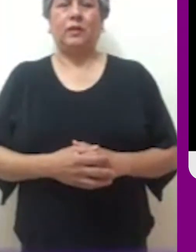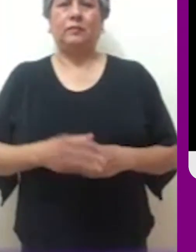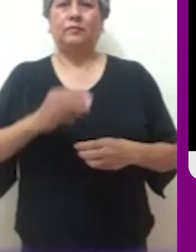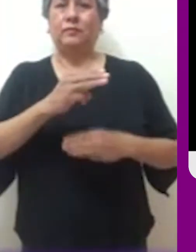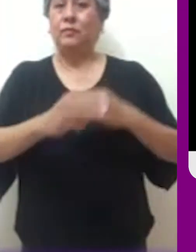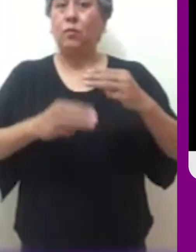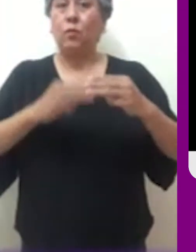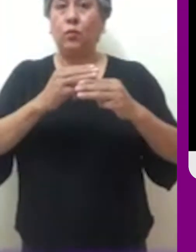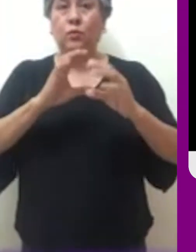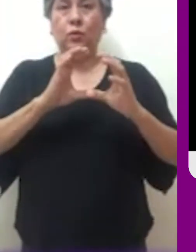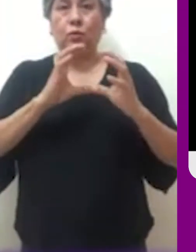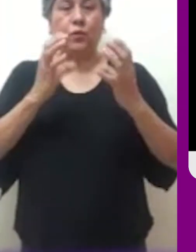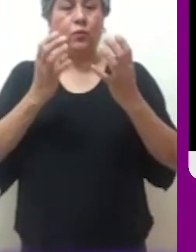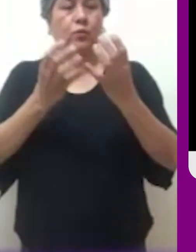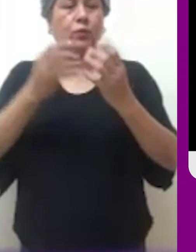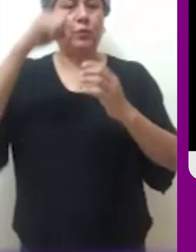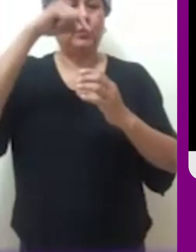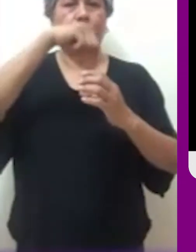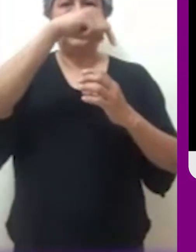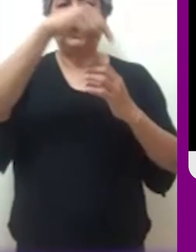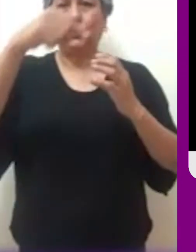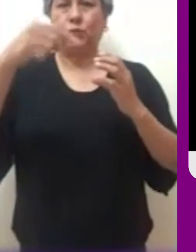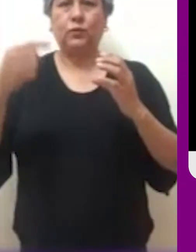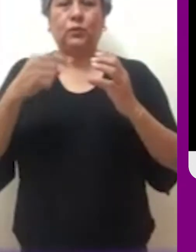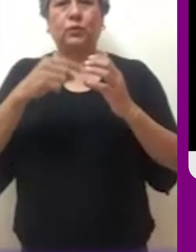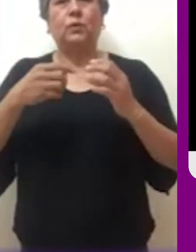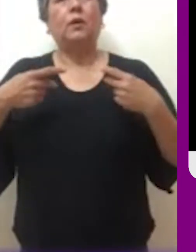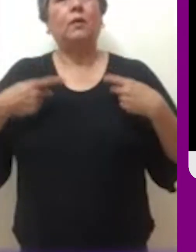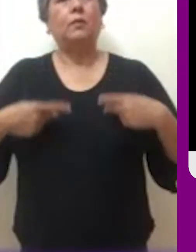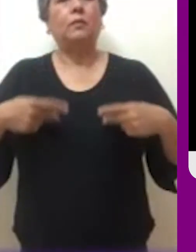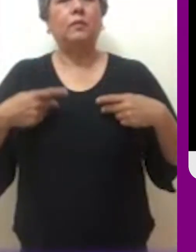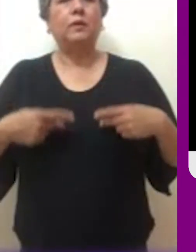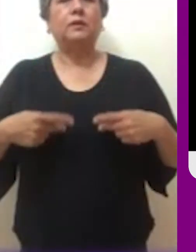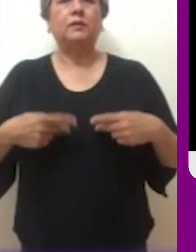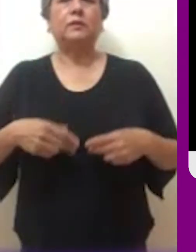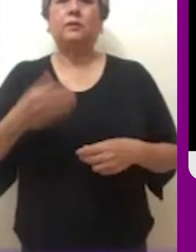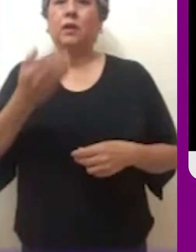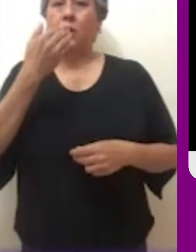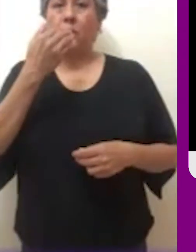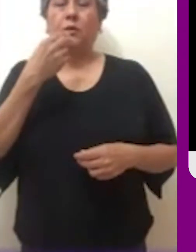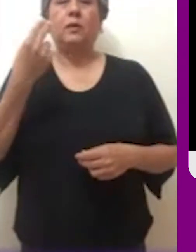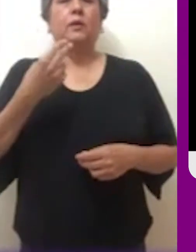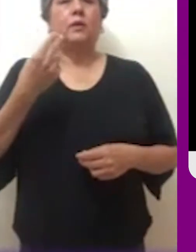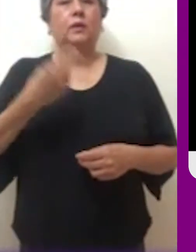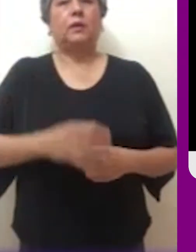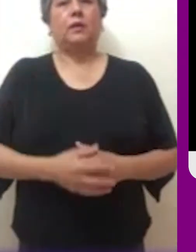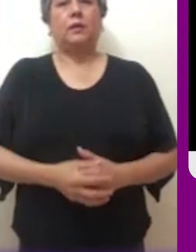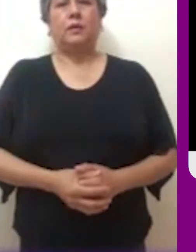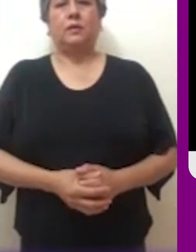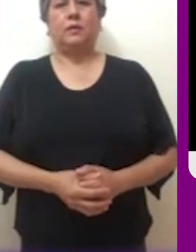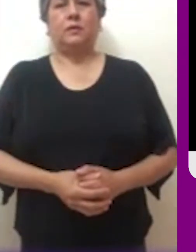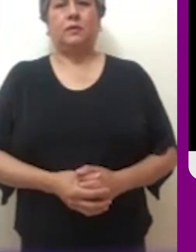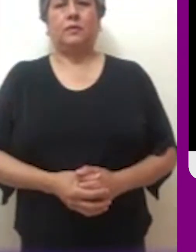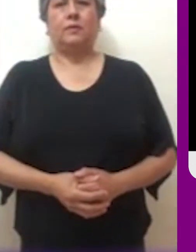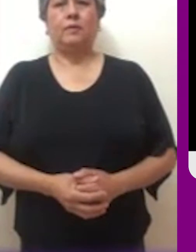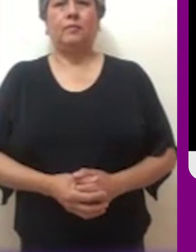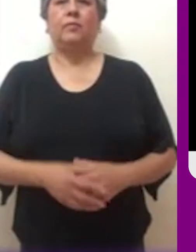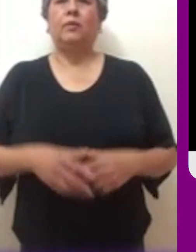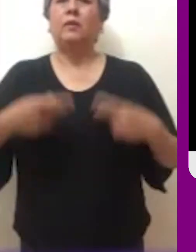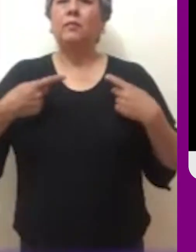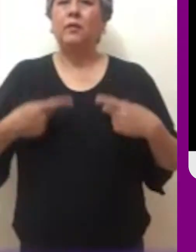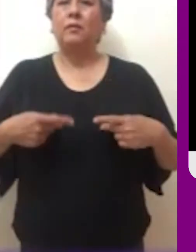problema del hambre en el mundo no es la falta de alimentos, es la mala distribución.